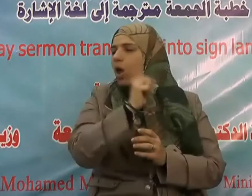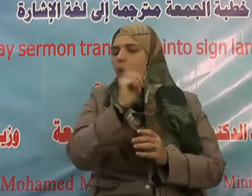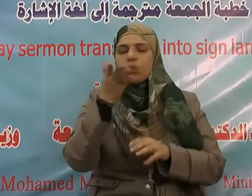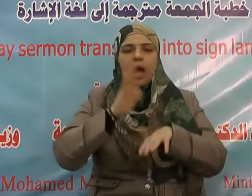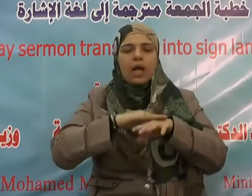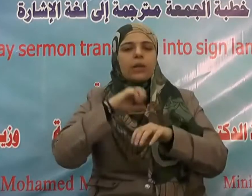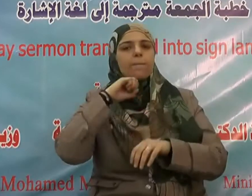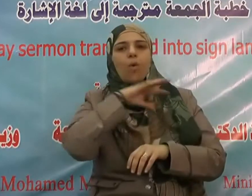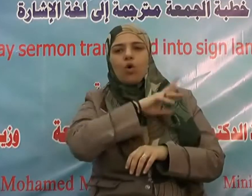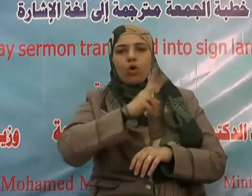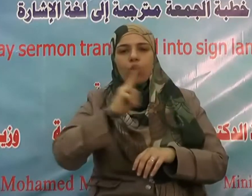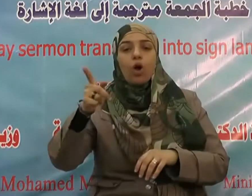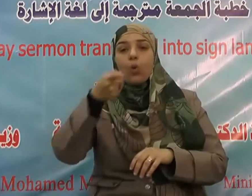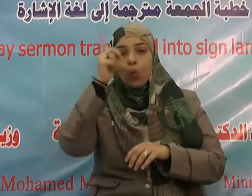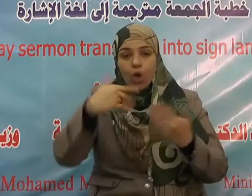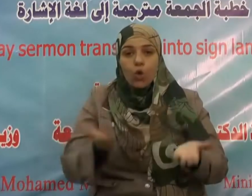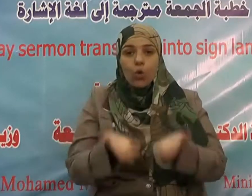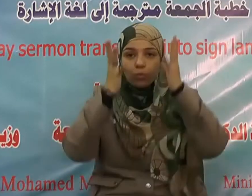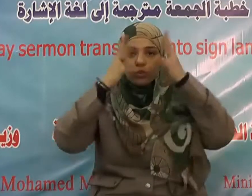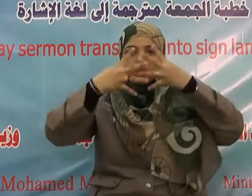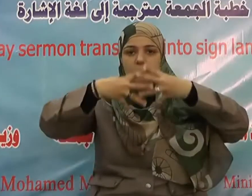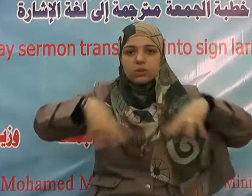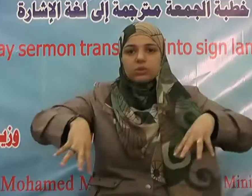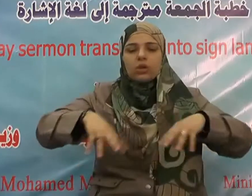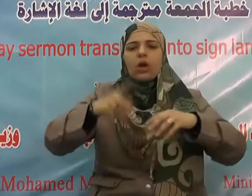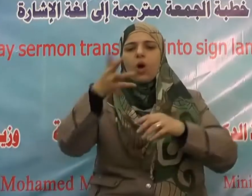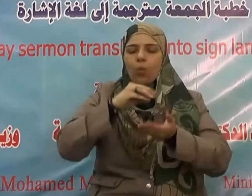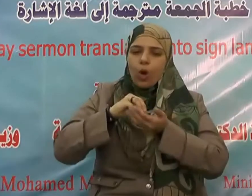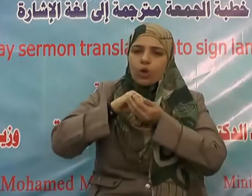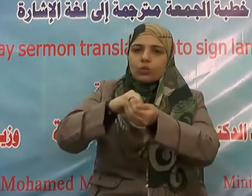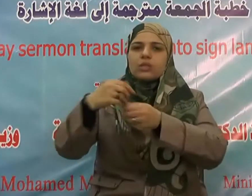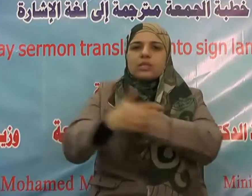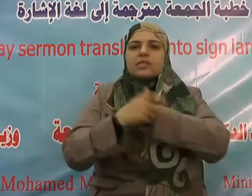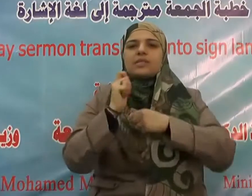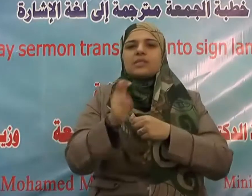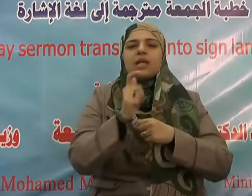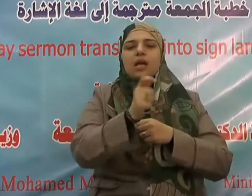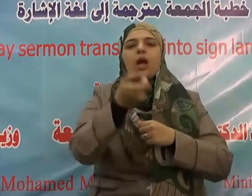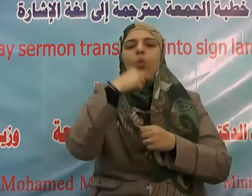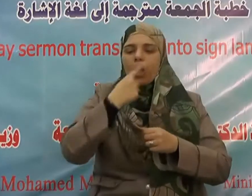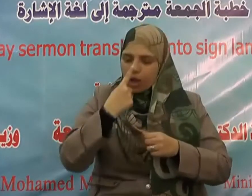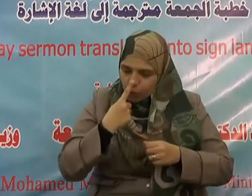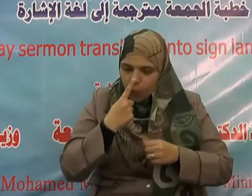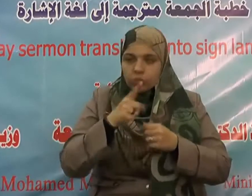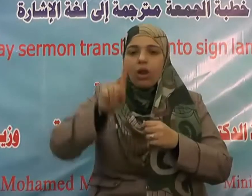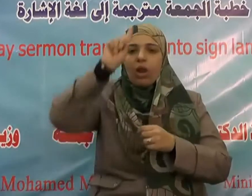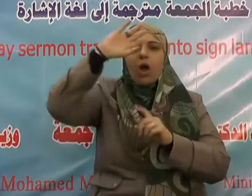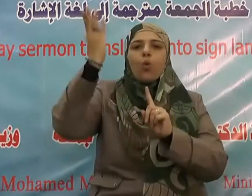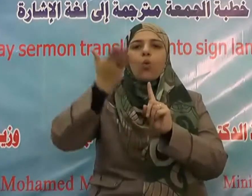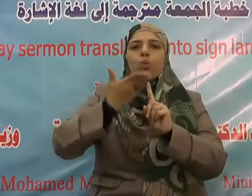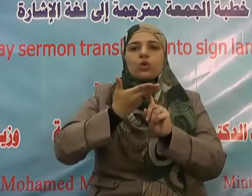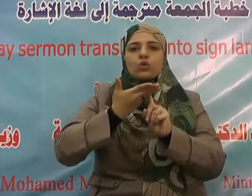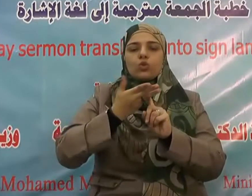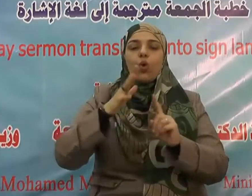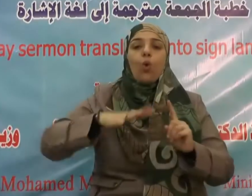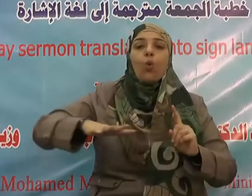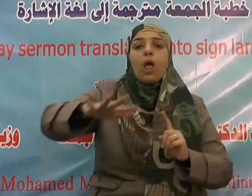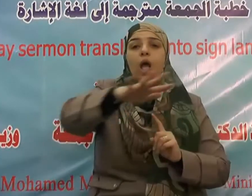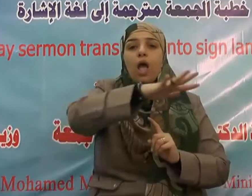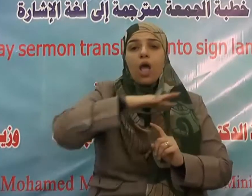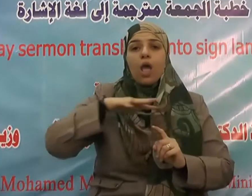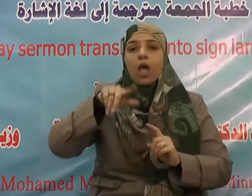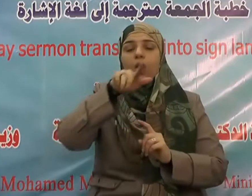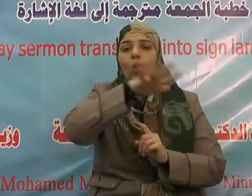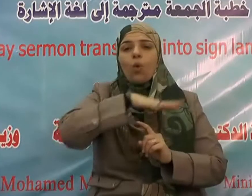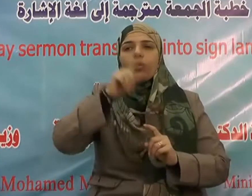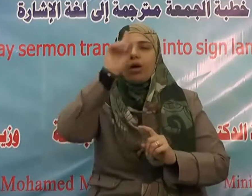النعيم وأشهد أن لا إله إلا الله وحده لا شريك له وأشهد